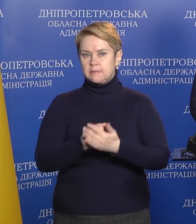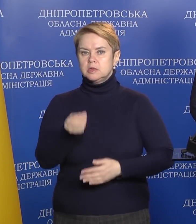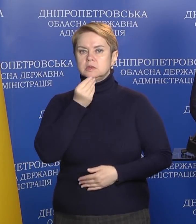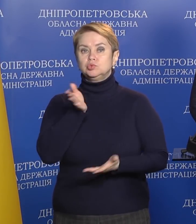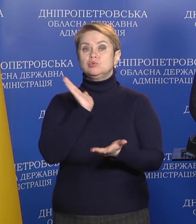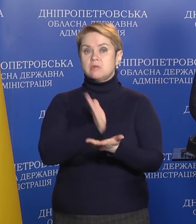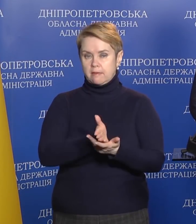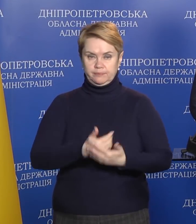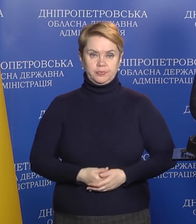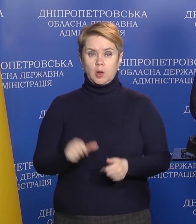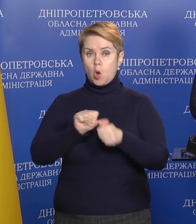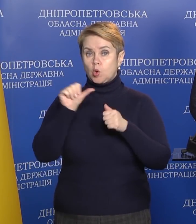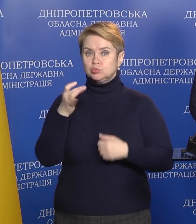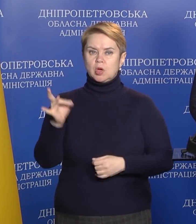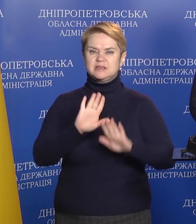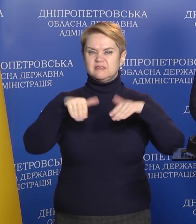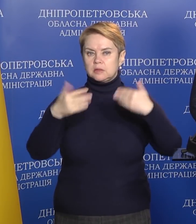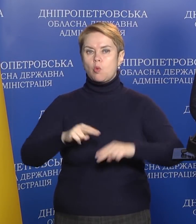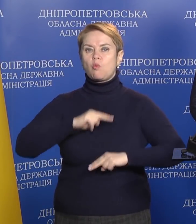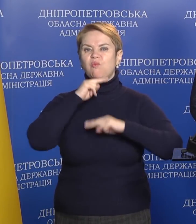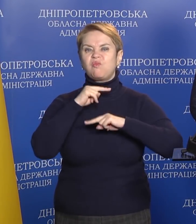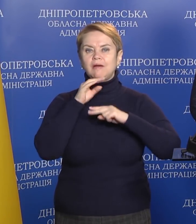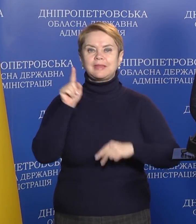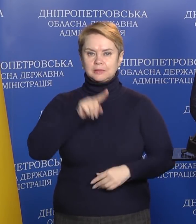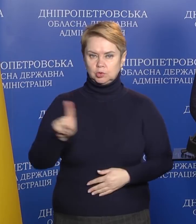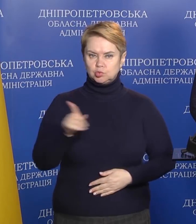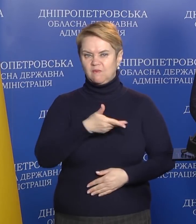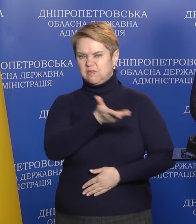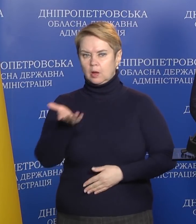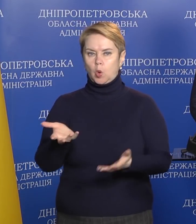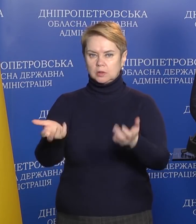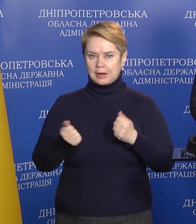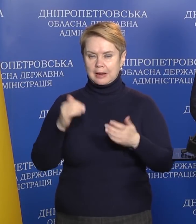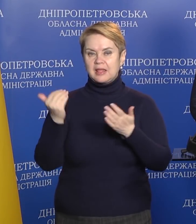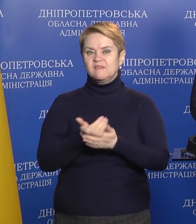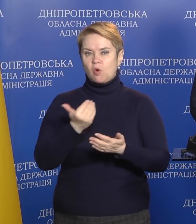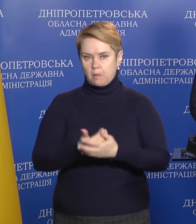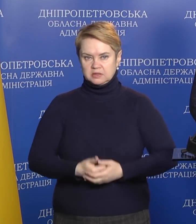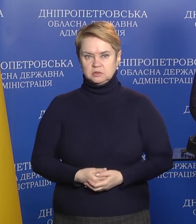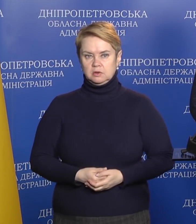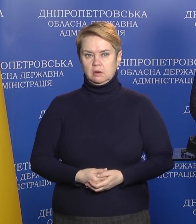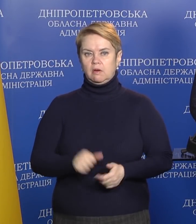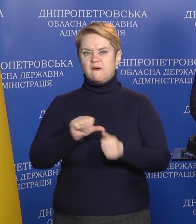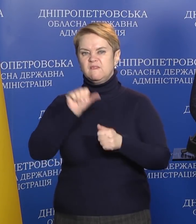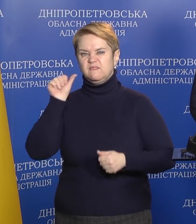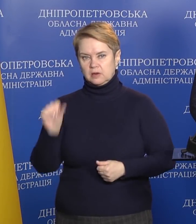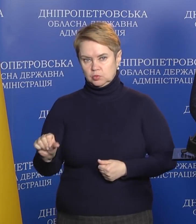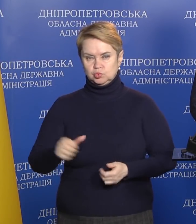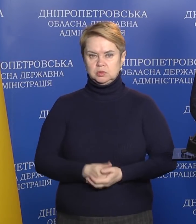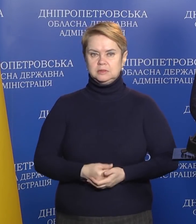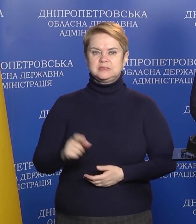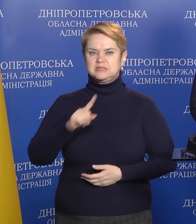їжі є. Окрима, ще раз звертаю увагу на те, щоб ви отримували інформацію виключно